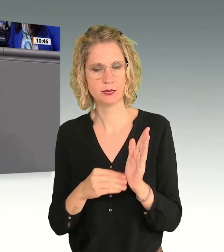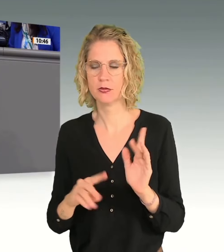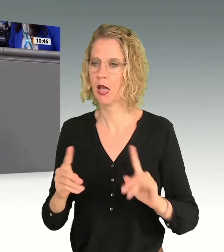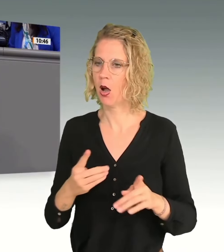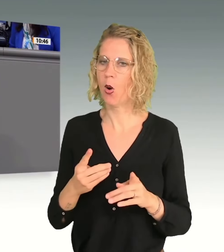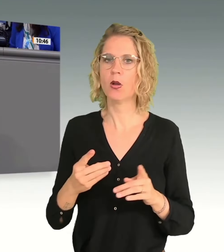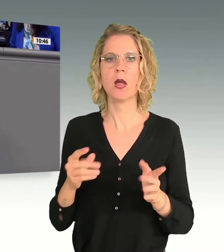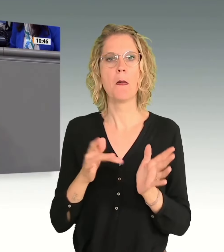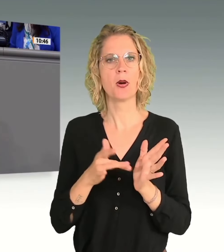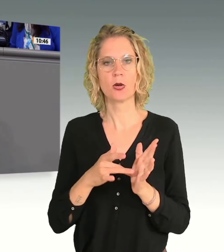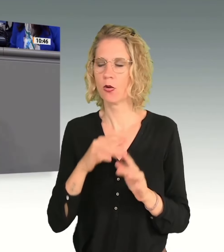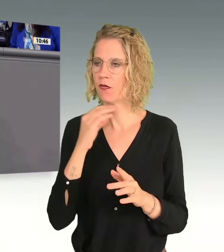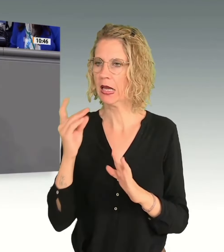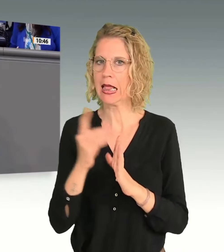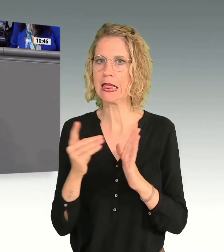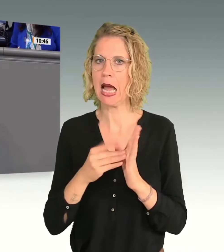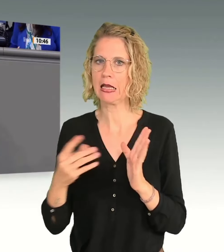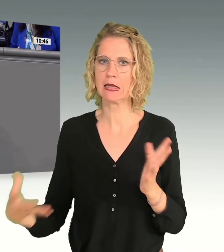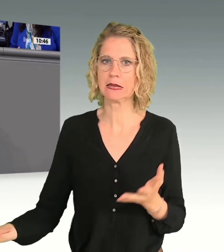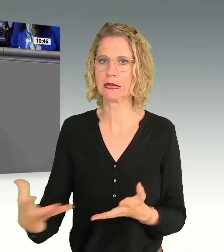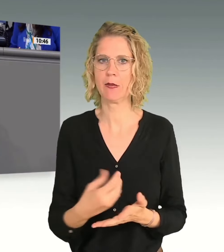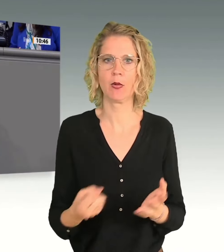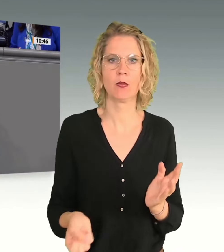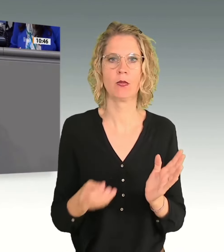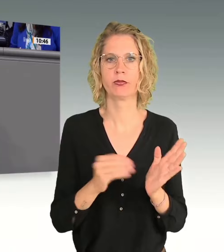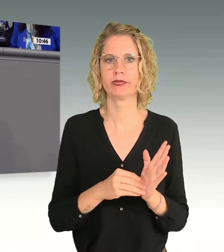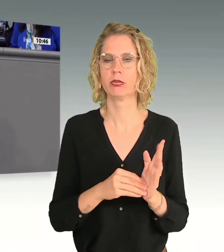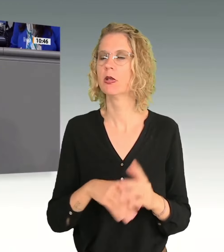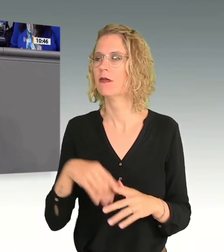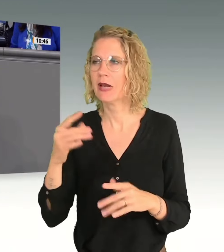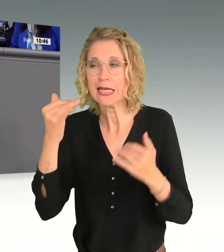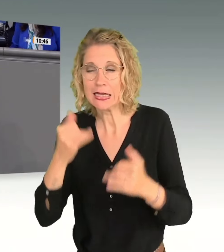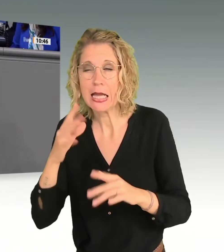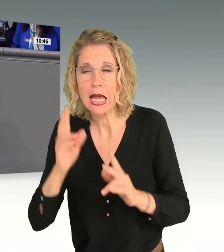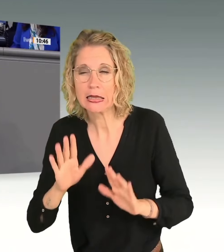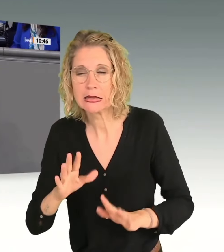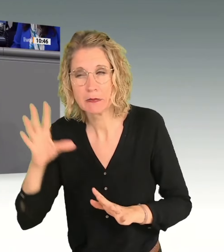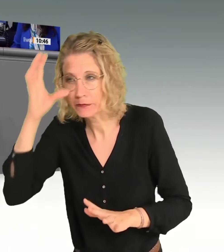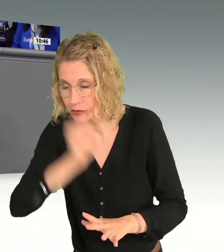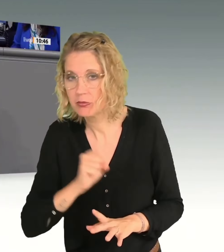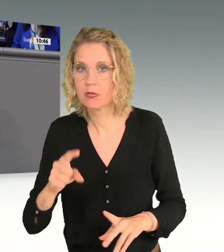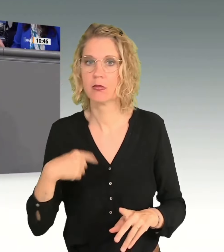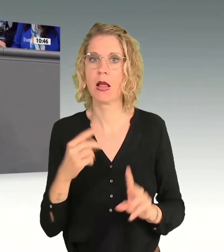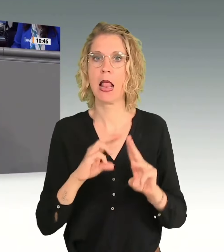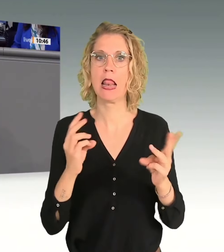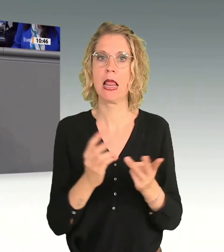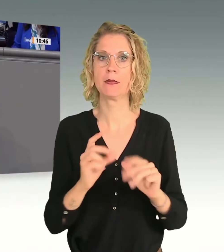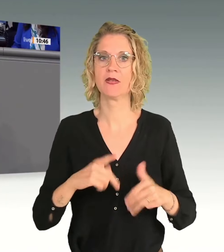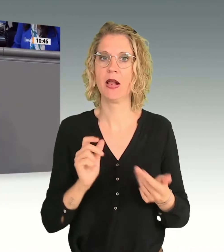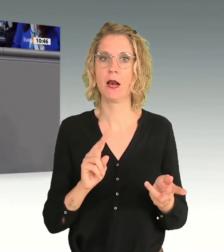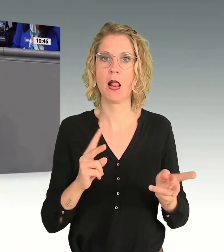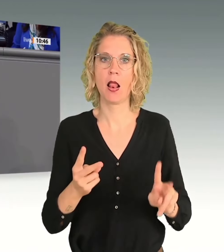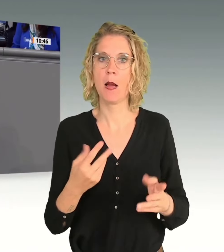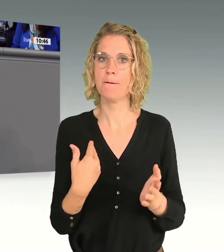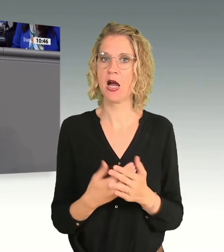der Begründung vielleicht wirklich begriffen haben, dass unsere Lebenswelt langsam kippt, beziehungsweise die von zum Beispiel Frauen und